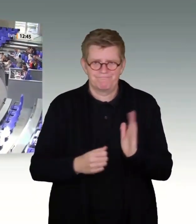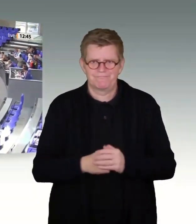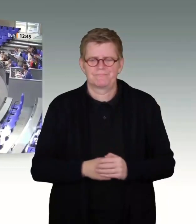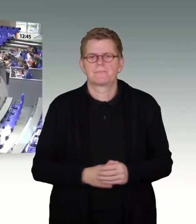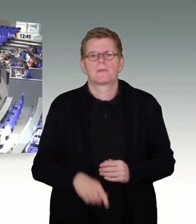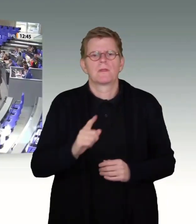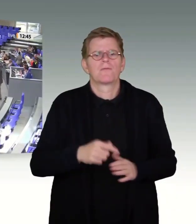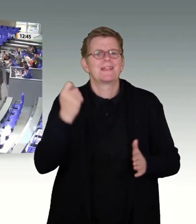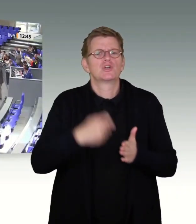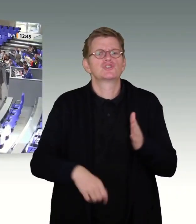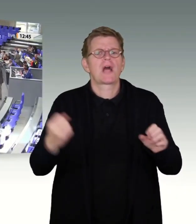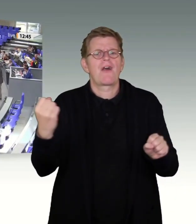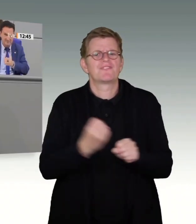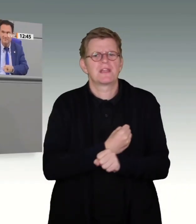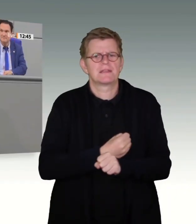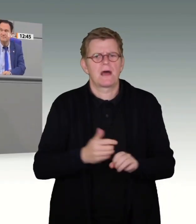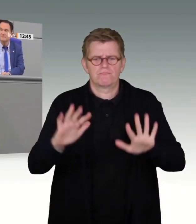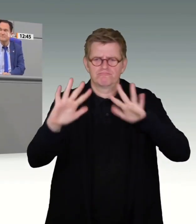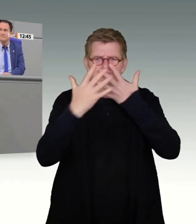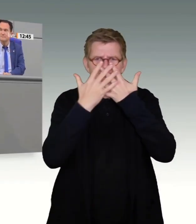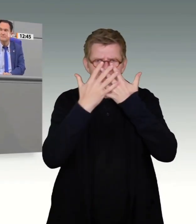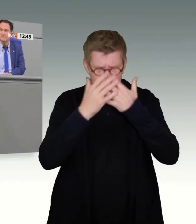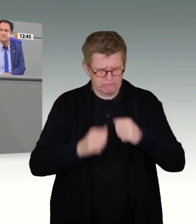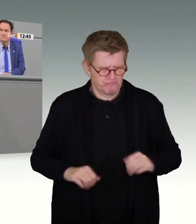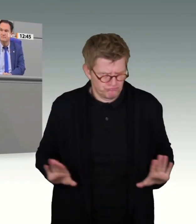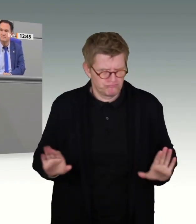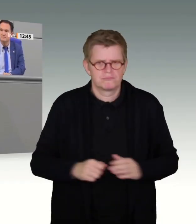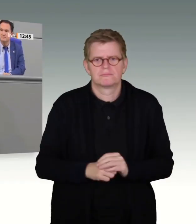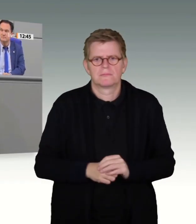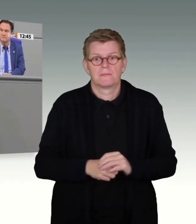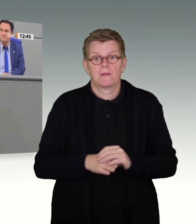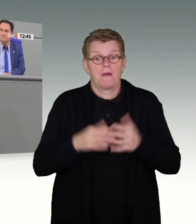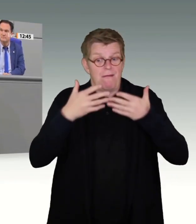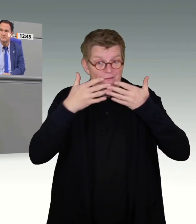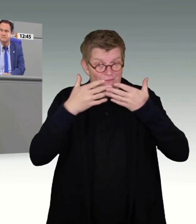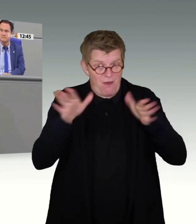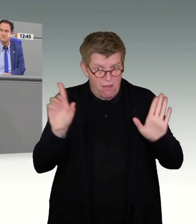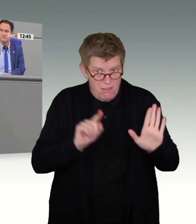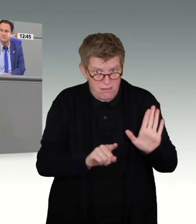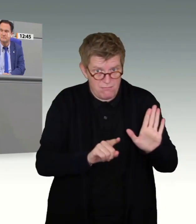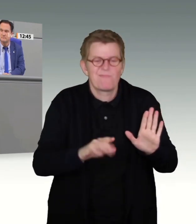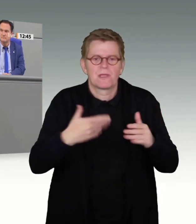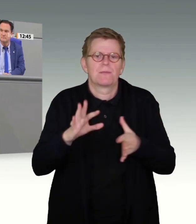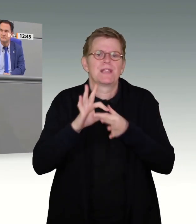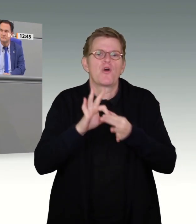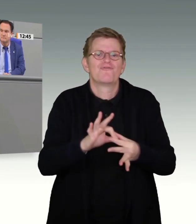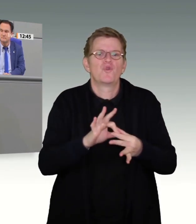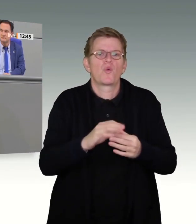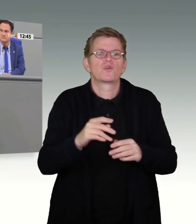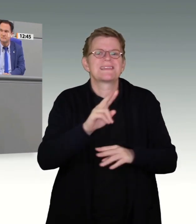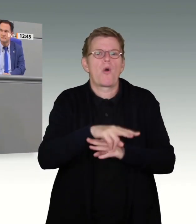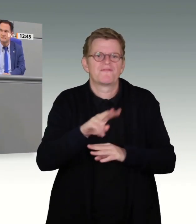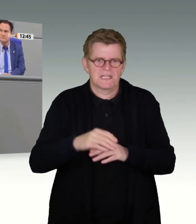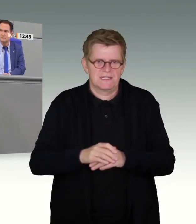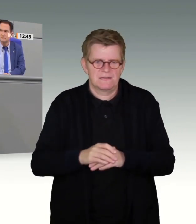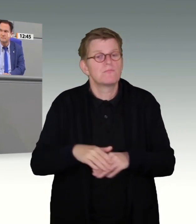Haftstrafe verurteilt wurde, nach seiner Freilassung der Führungsaufsicht unterliegt. Im Rahmen der Führungsaufsicht kann das Gericht